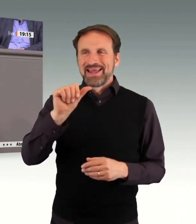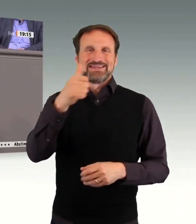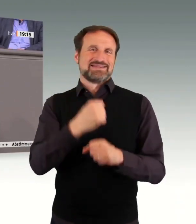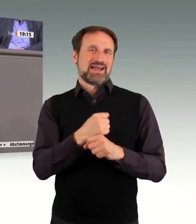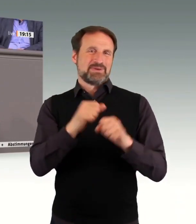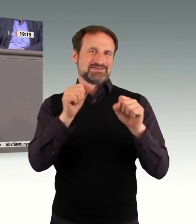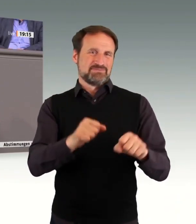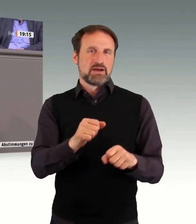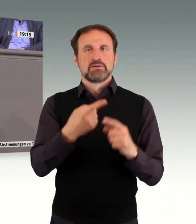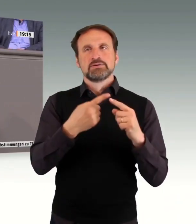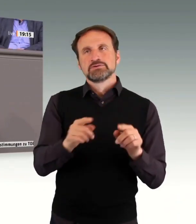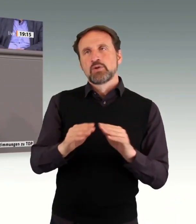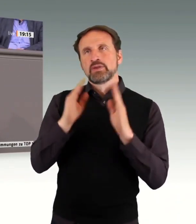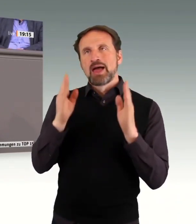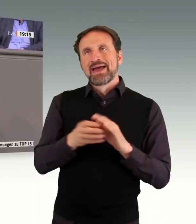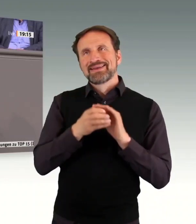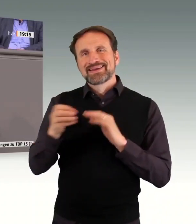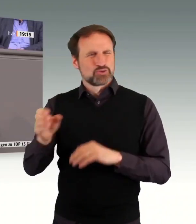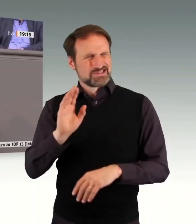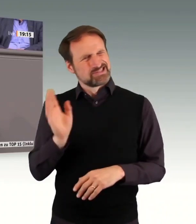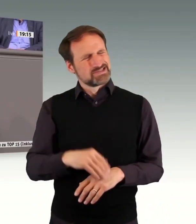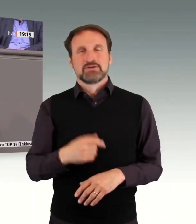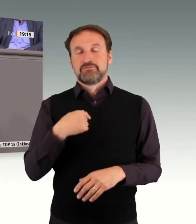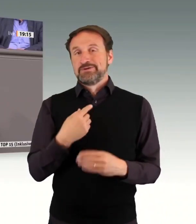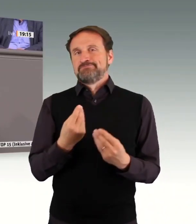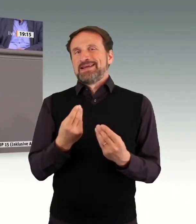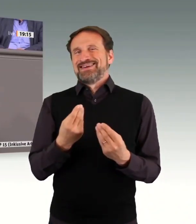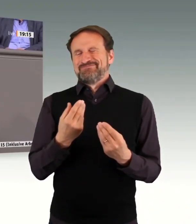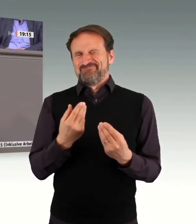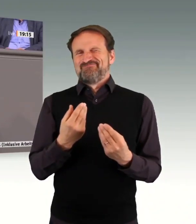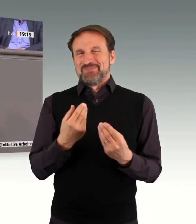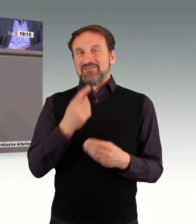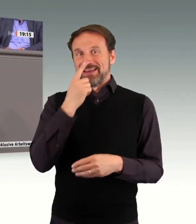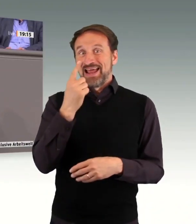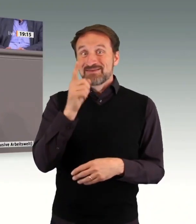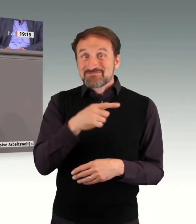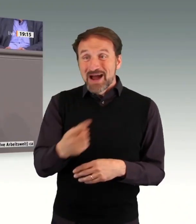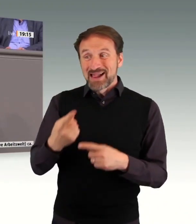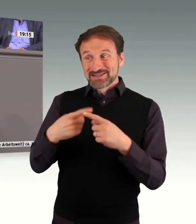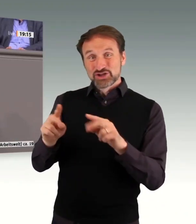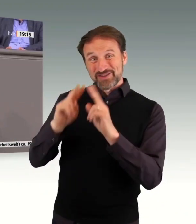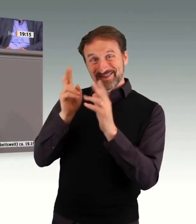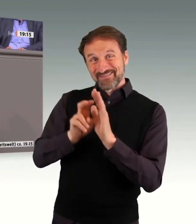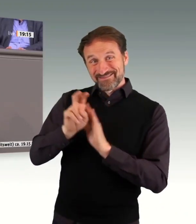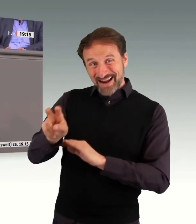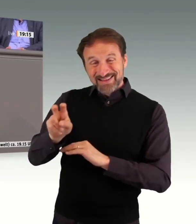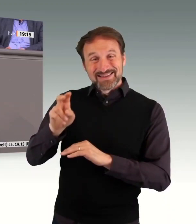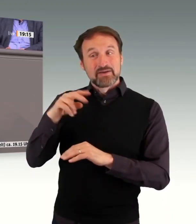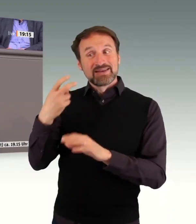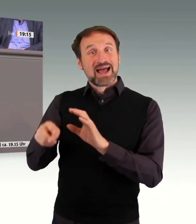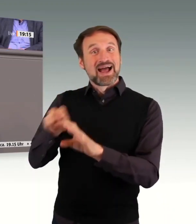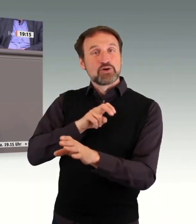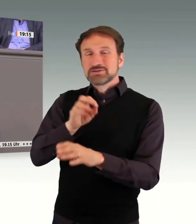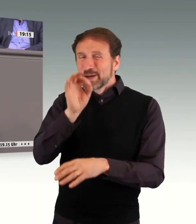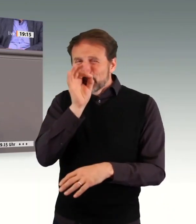eine Sondereinrichtung müssen, weil wir eben erlebt haben, und das zeigen die Zahlen, sind Sie einmal in der Sonderwelt, kommen Sie aus dieser Sonderwelt so gut wie nie wieder